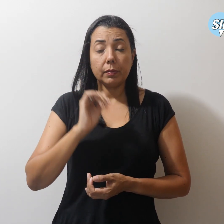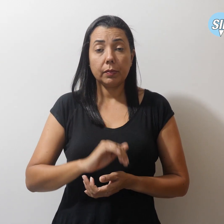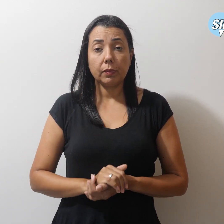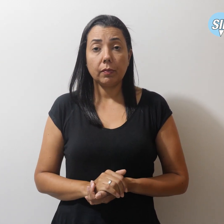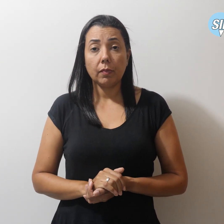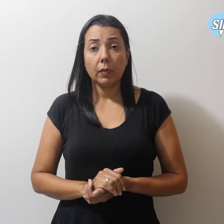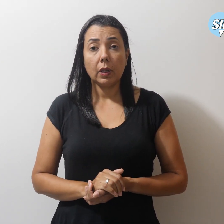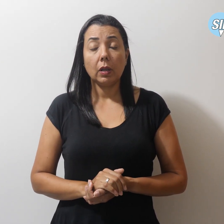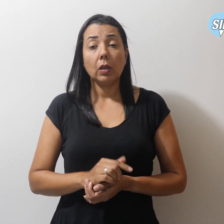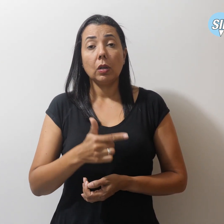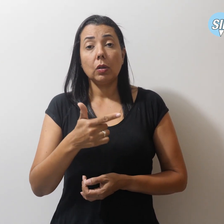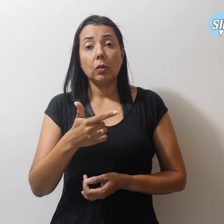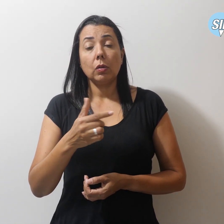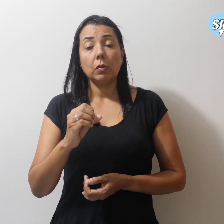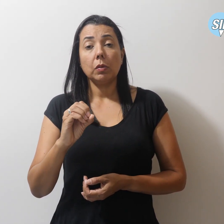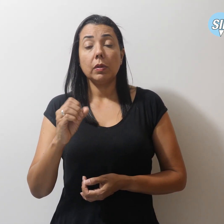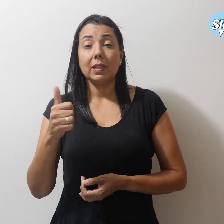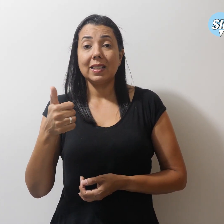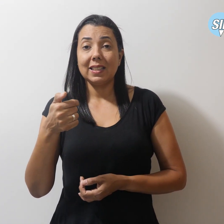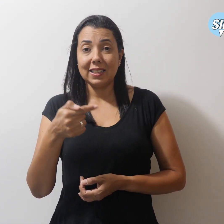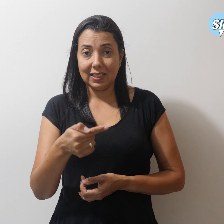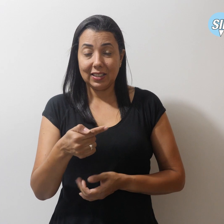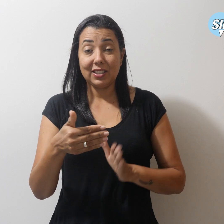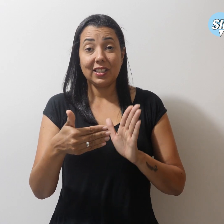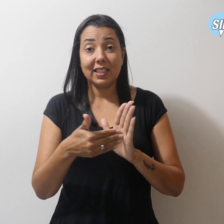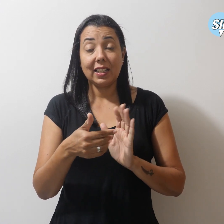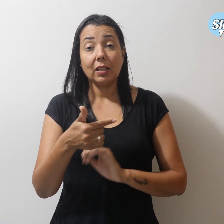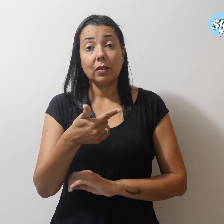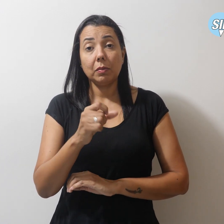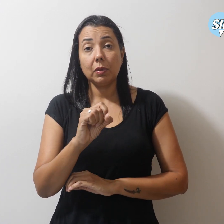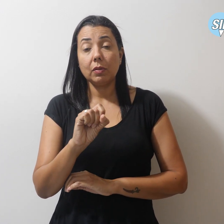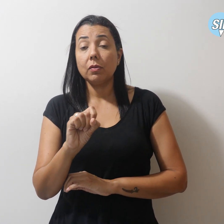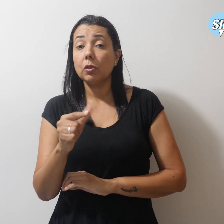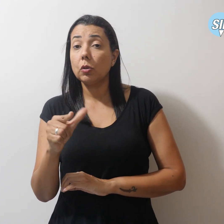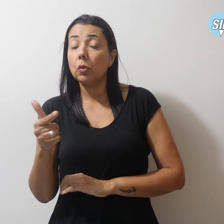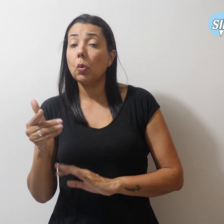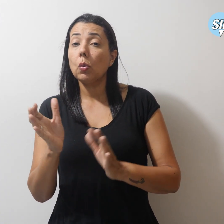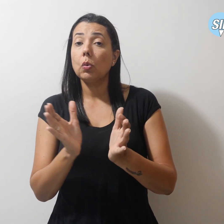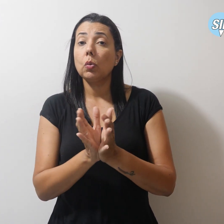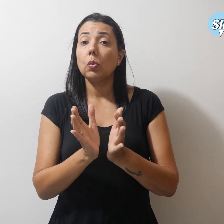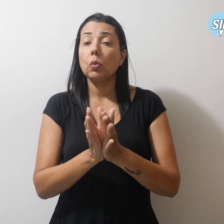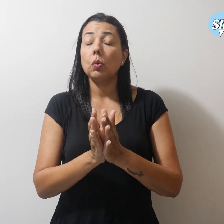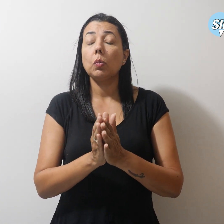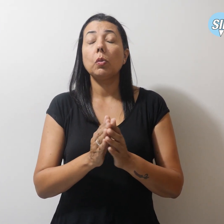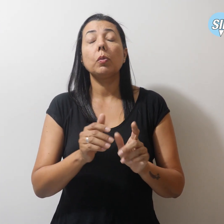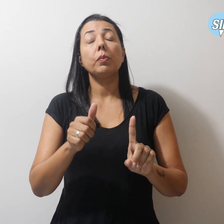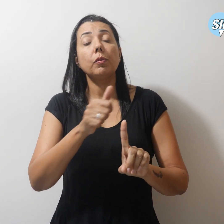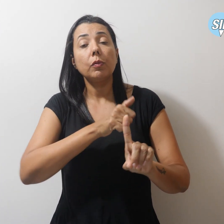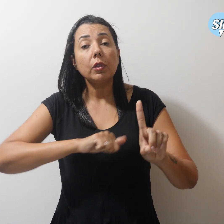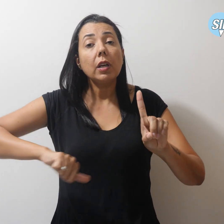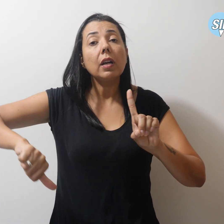2017 e 2022, a Comissão de Anistia sofreu uma